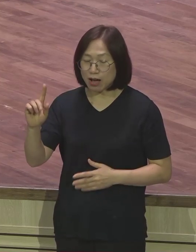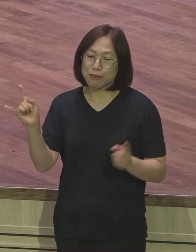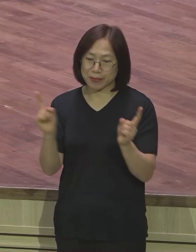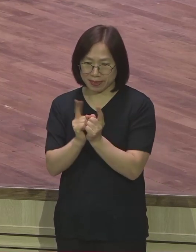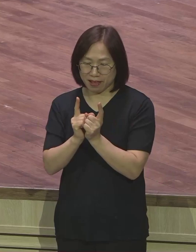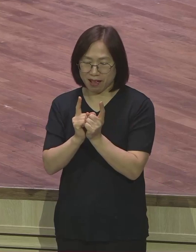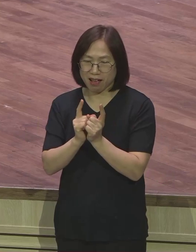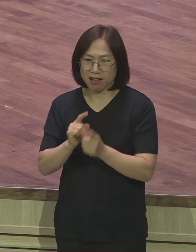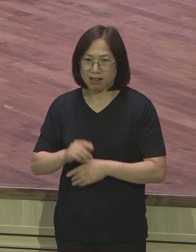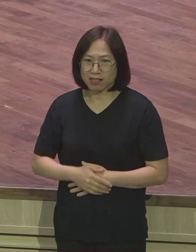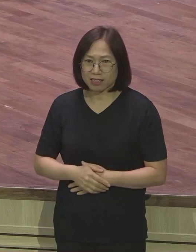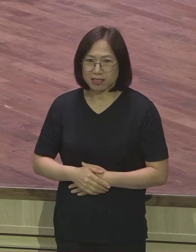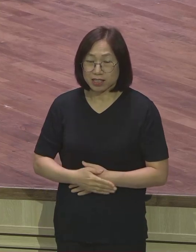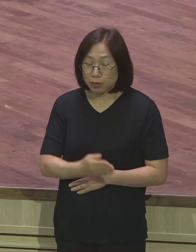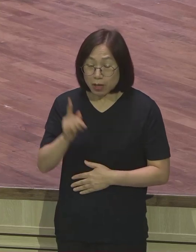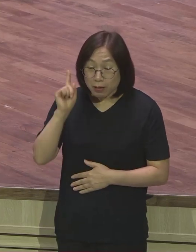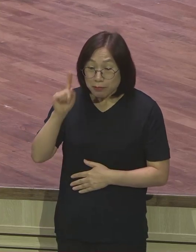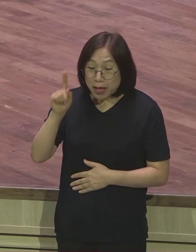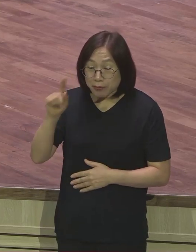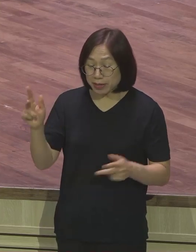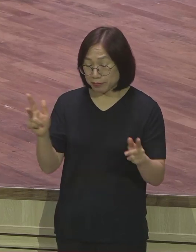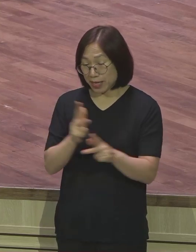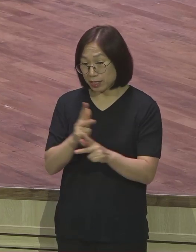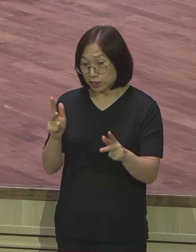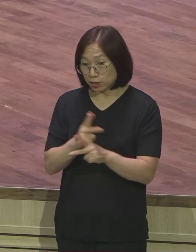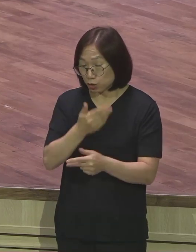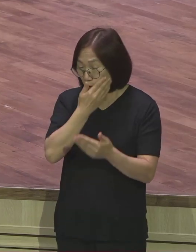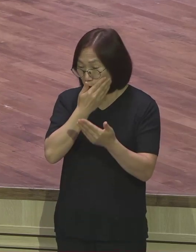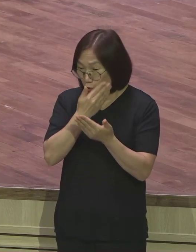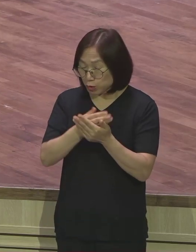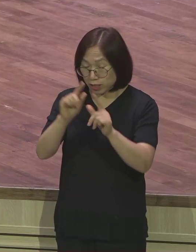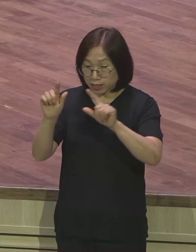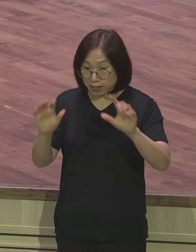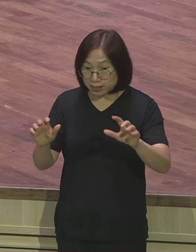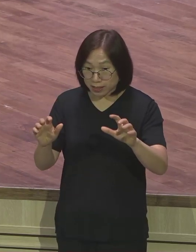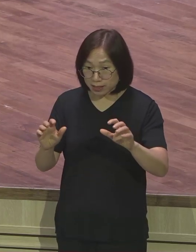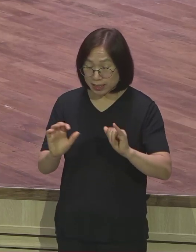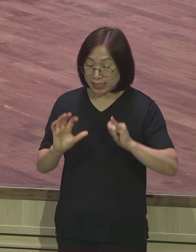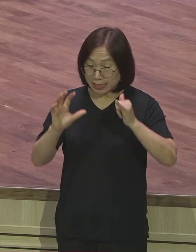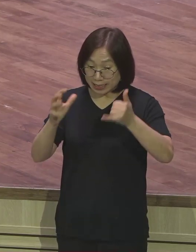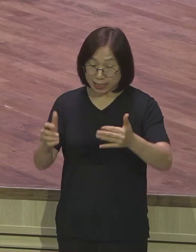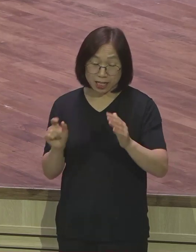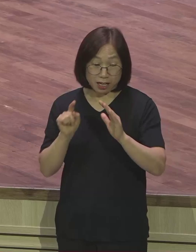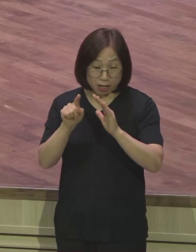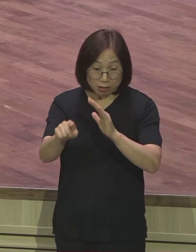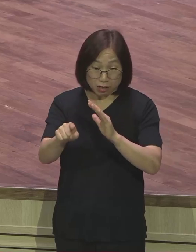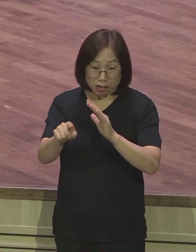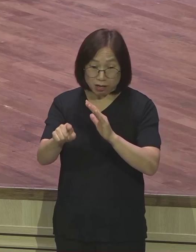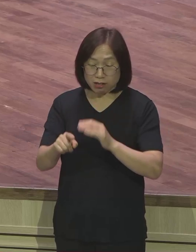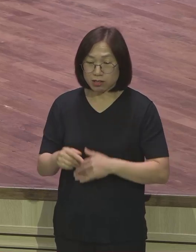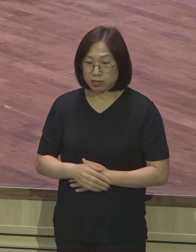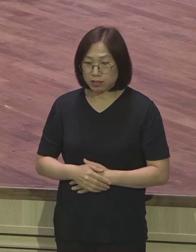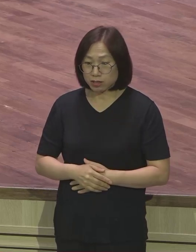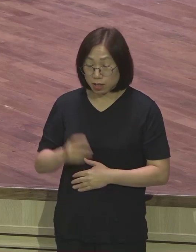여러분들은 여러분들은 매일 매주 중요한 현장에 세상에 나가면서 아무런 영적 시스템 없이